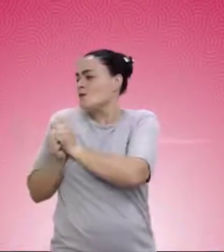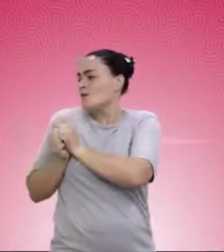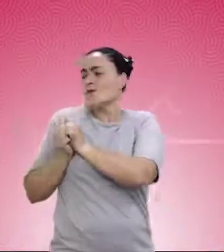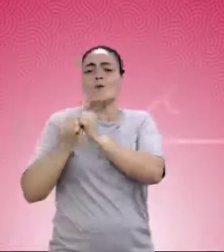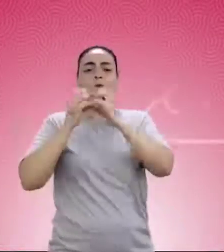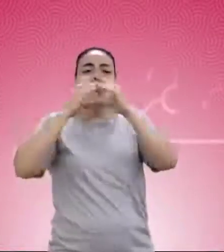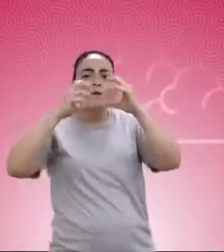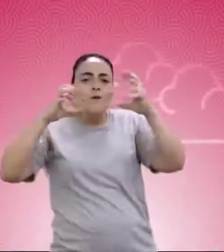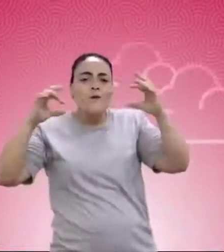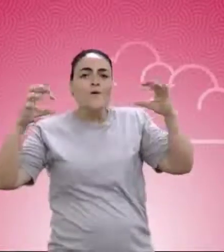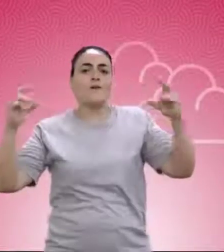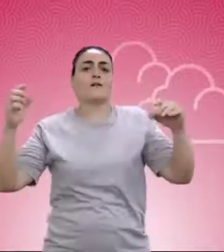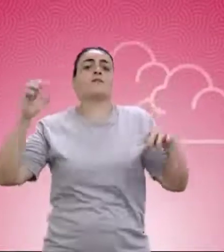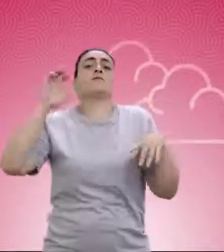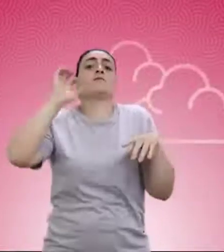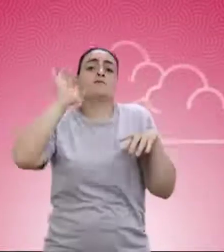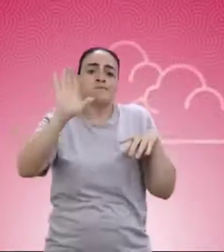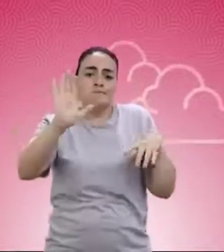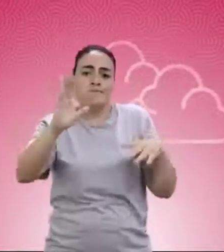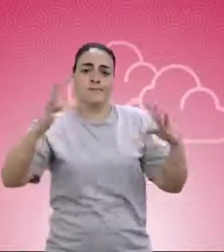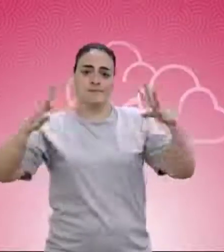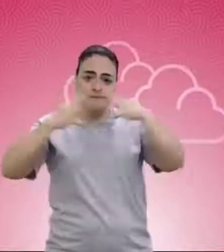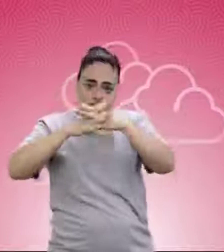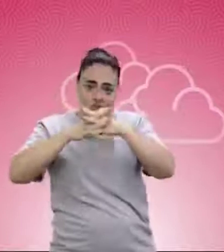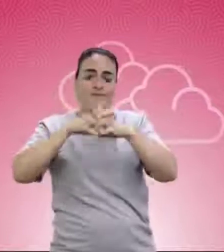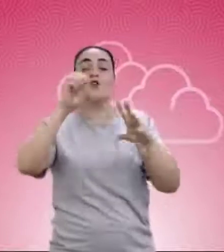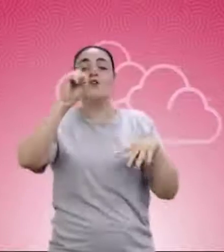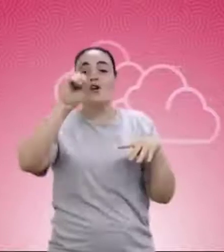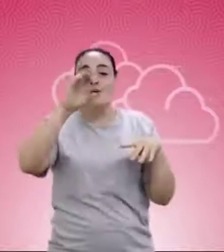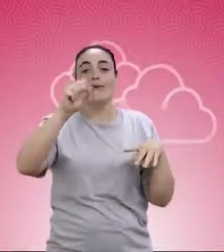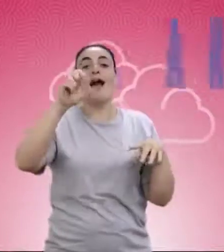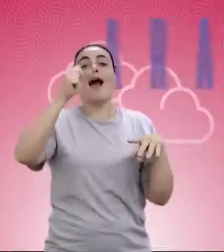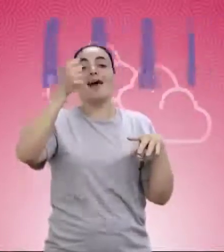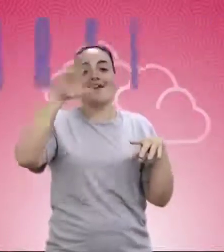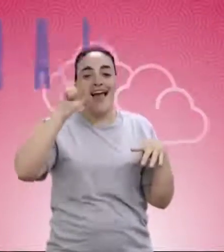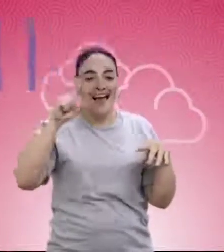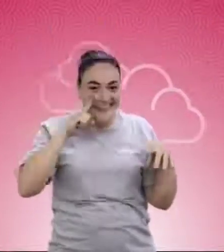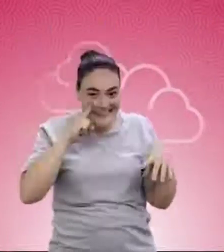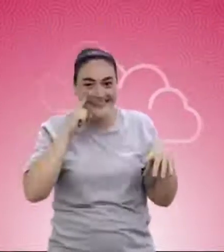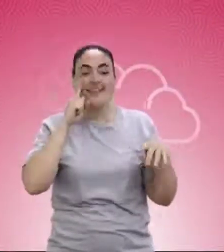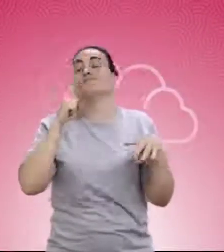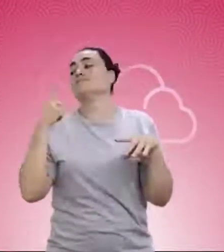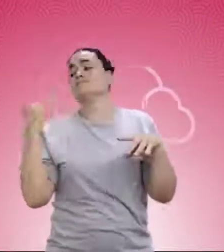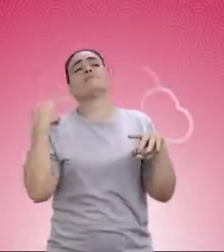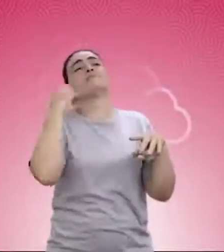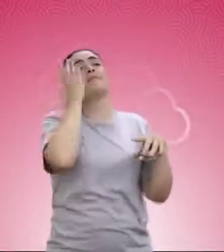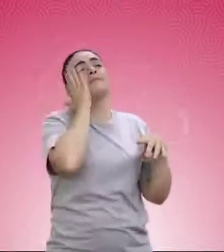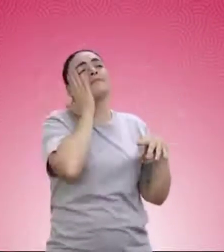acompañás, le dice a la nube. Esta era su seña personal y su nombre era Araí. Entonces van las dos